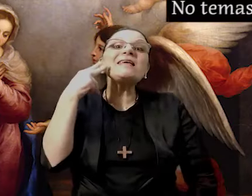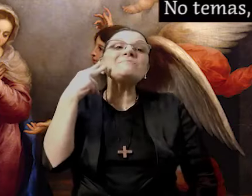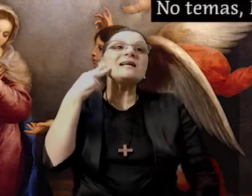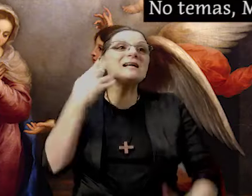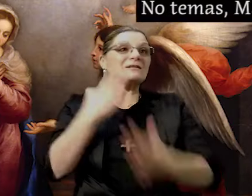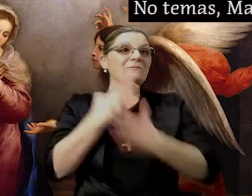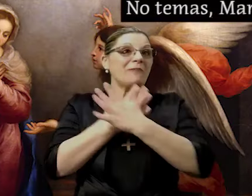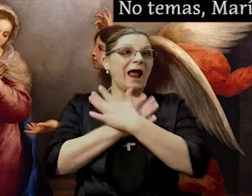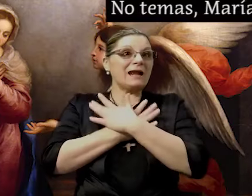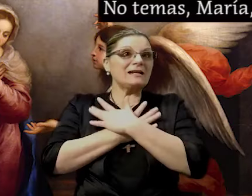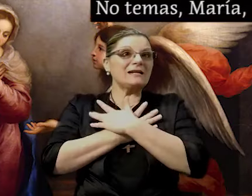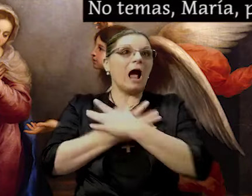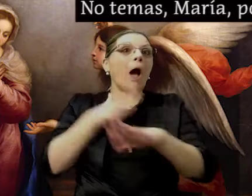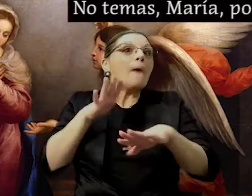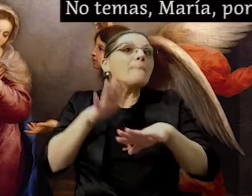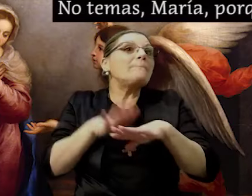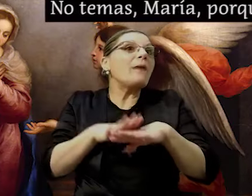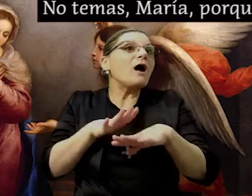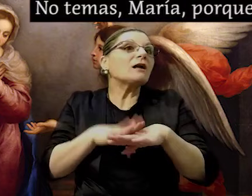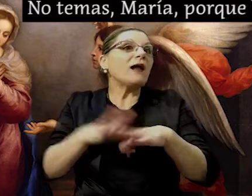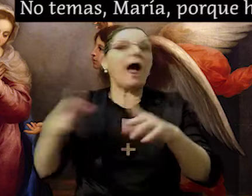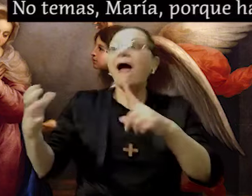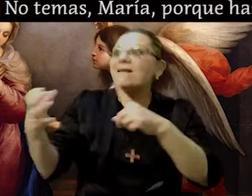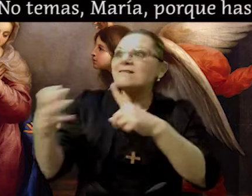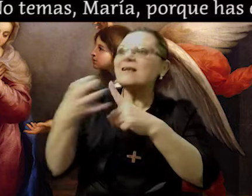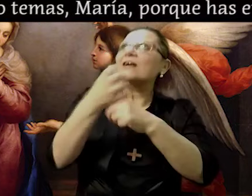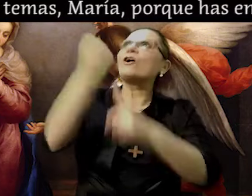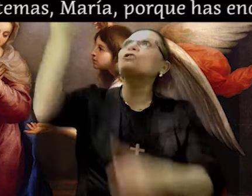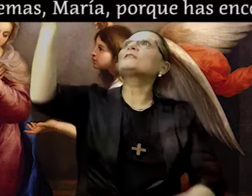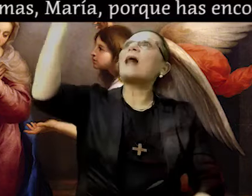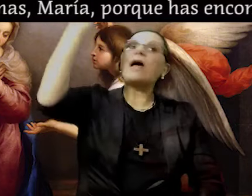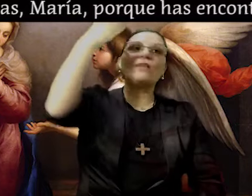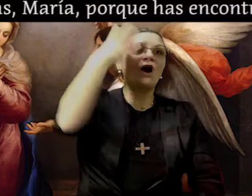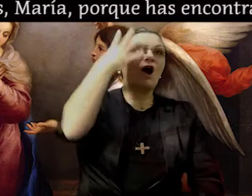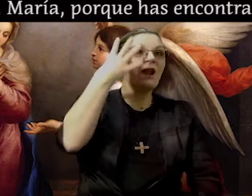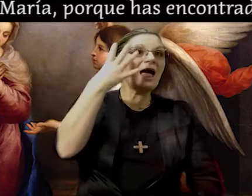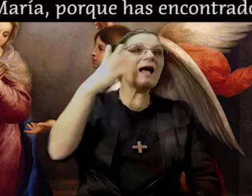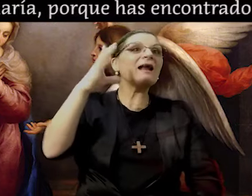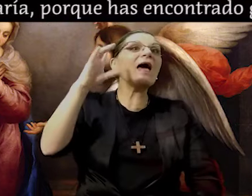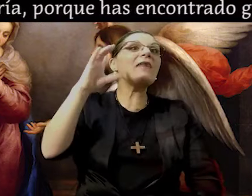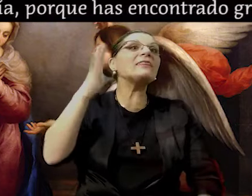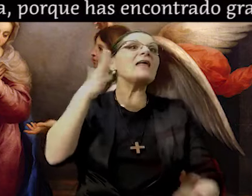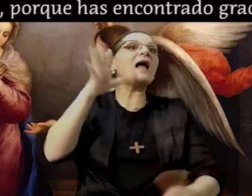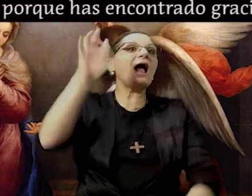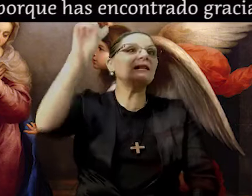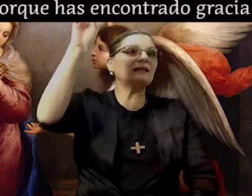No temas, María, porque has encontrado gracia ante Dios.